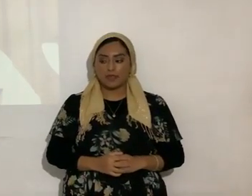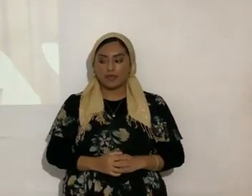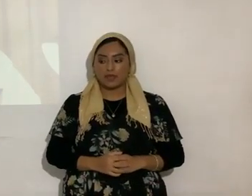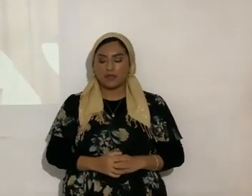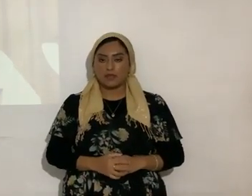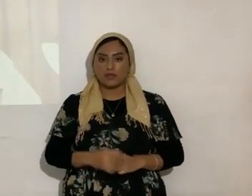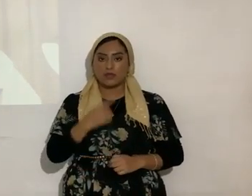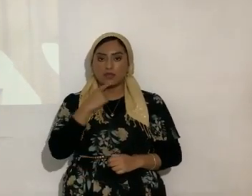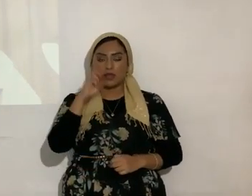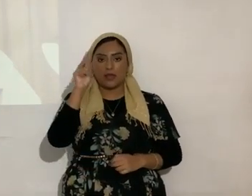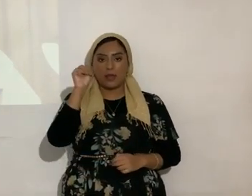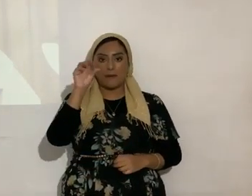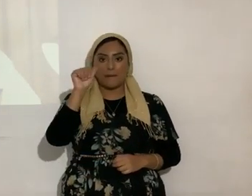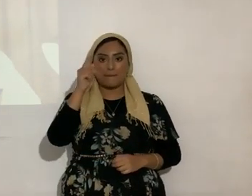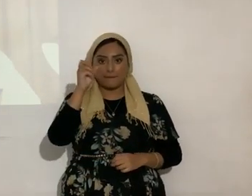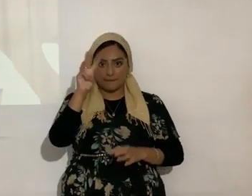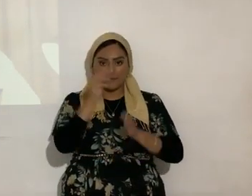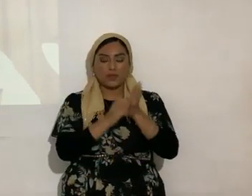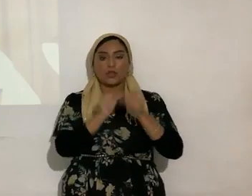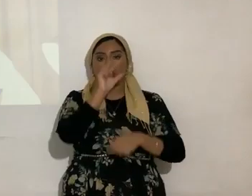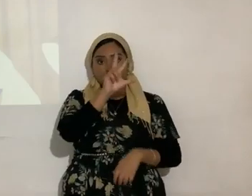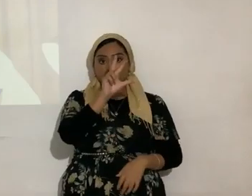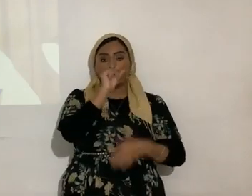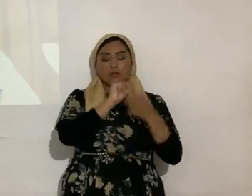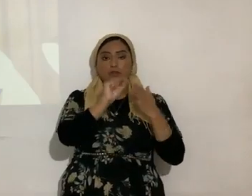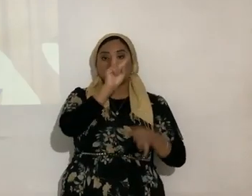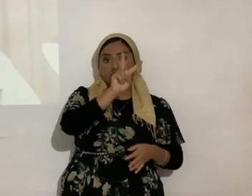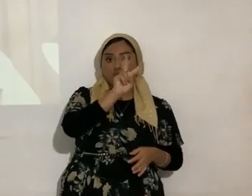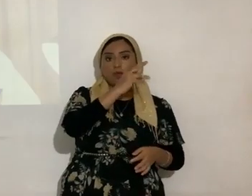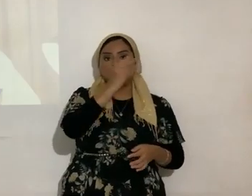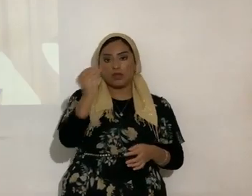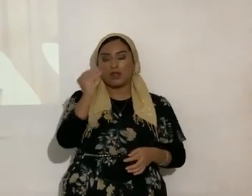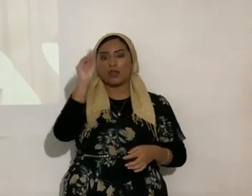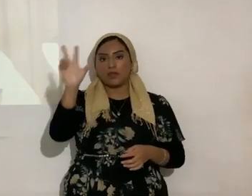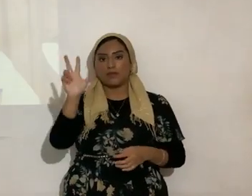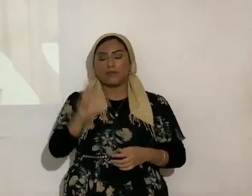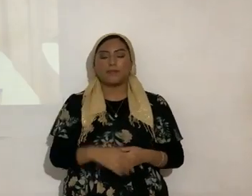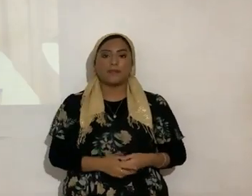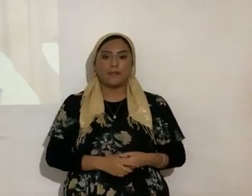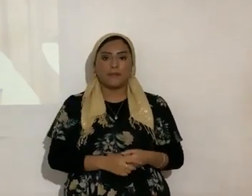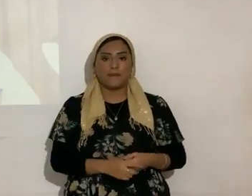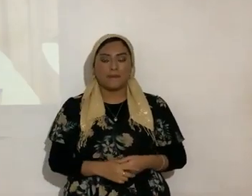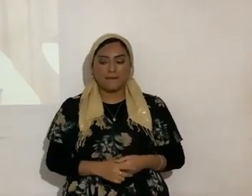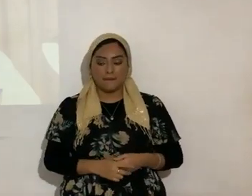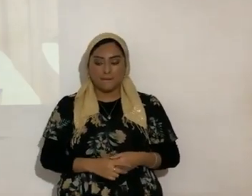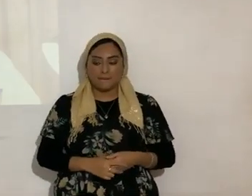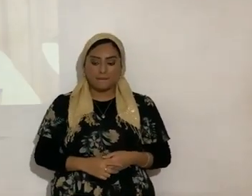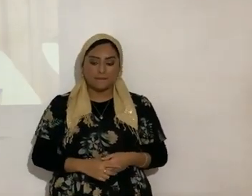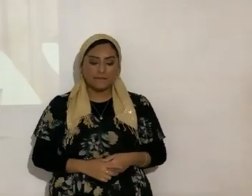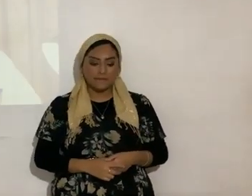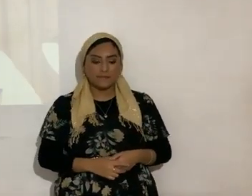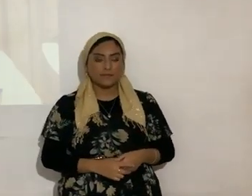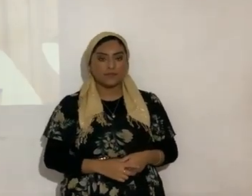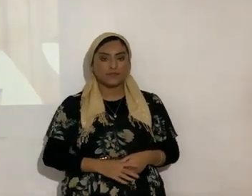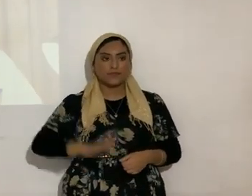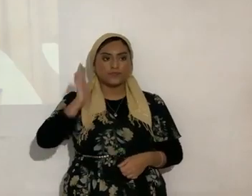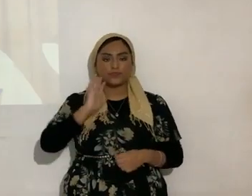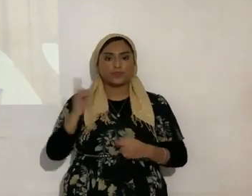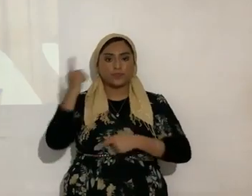dice Mateo 3, verso 2 y 3, bueno, vamos a leer desde el 1, en aquellos días vino Yohanan